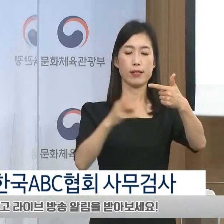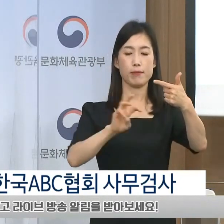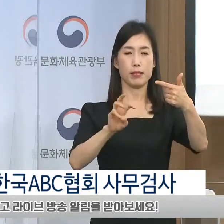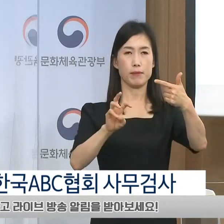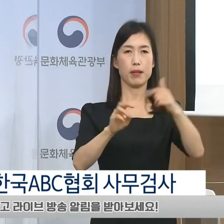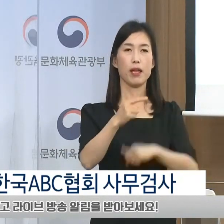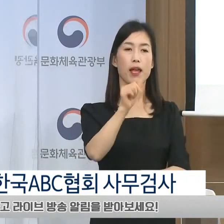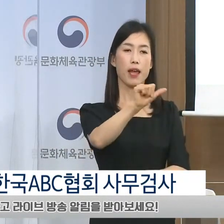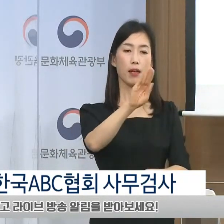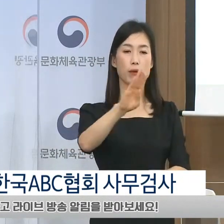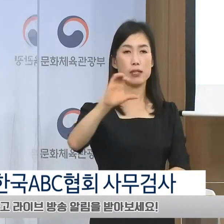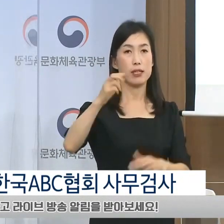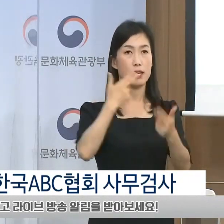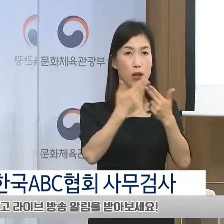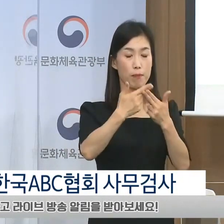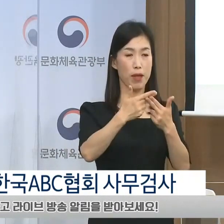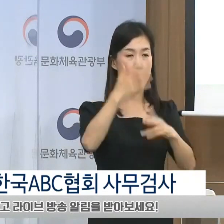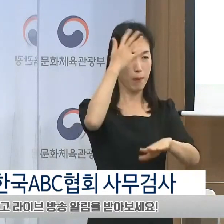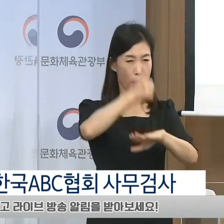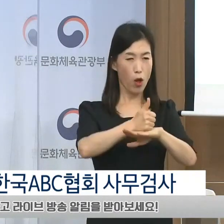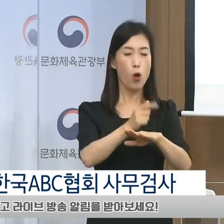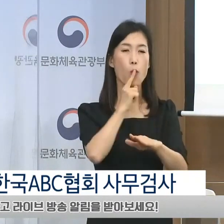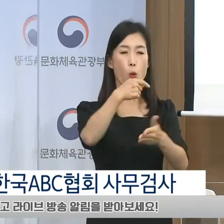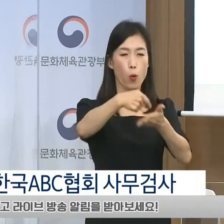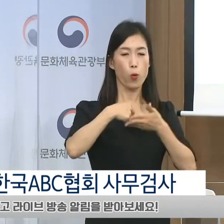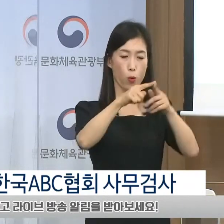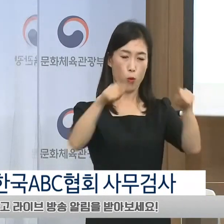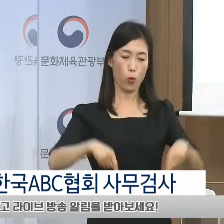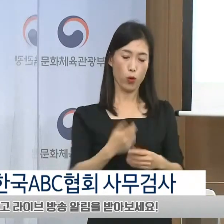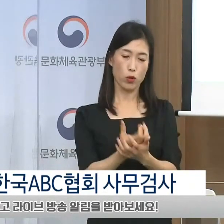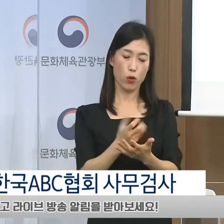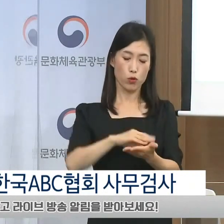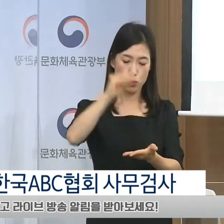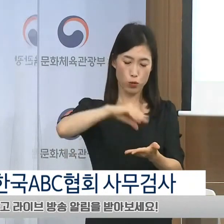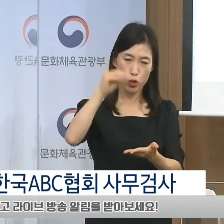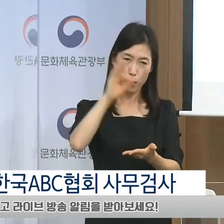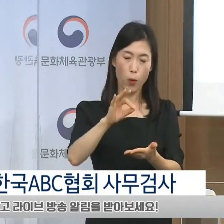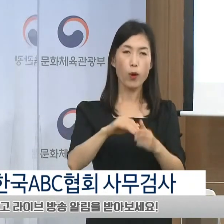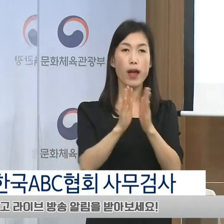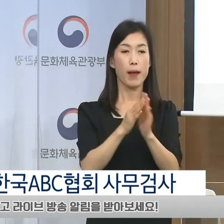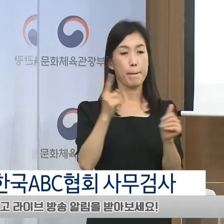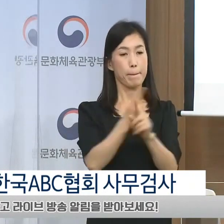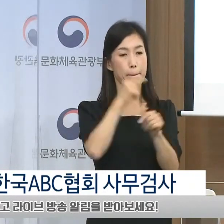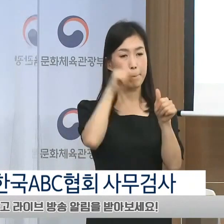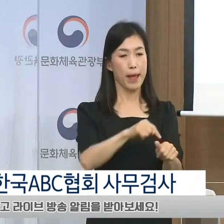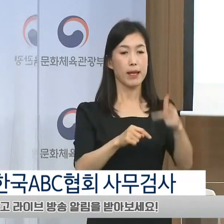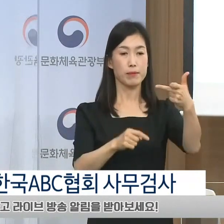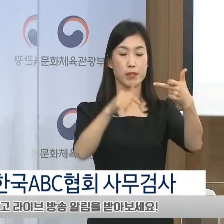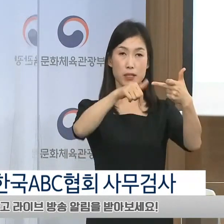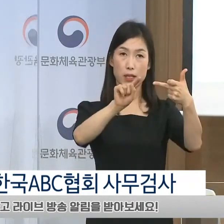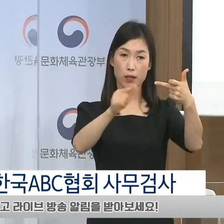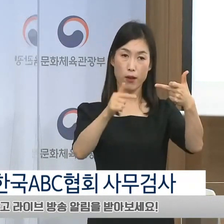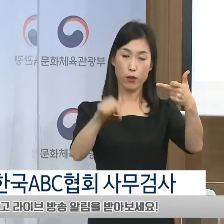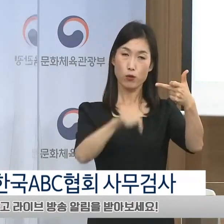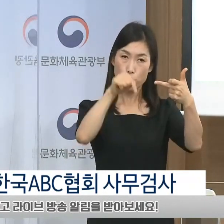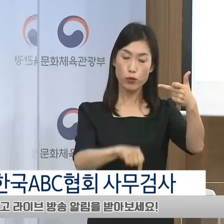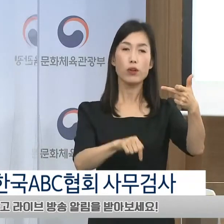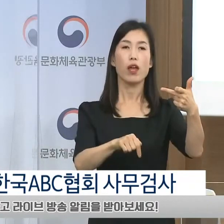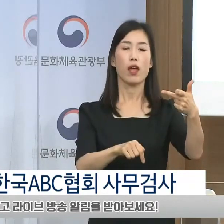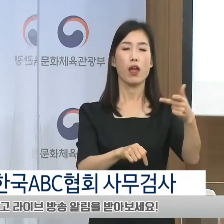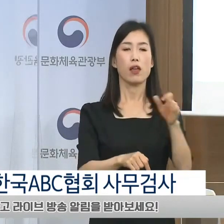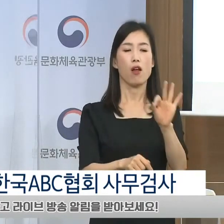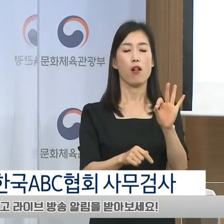ABC협회가 제출한 최종 보고를 검토한 결과 총 17건의 제도 개선 조치 공고 상황 중